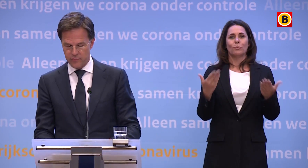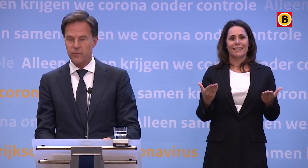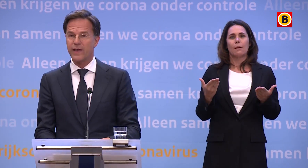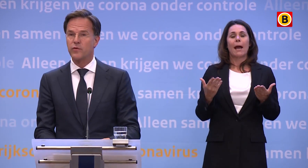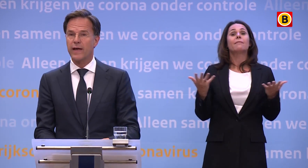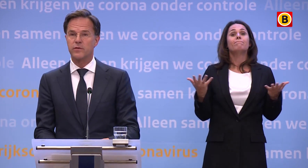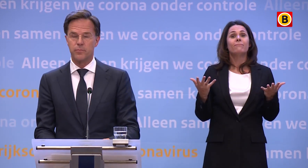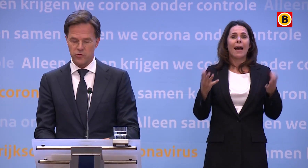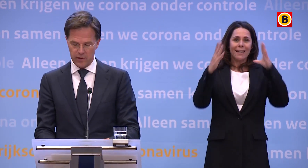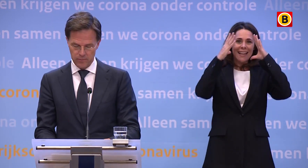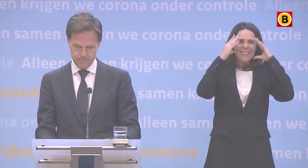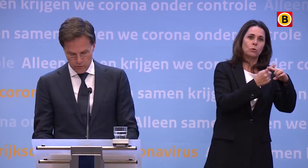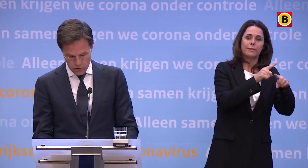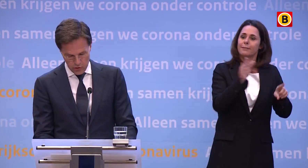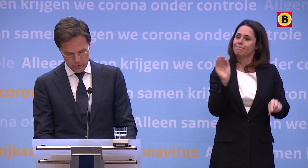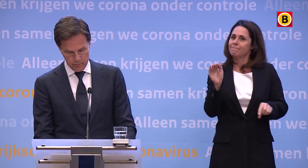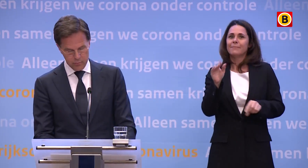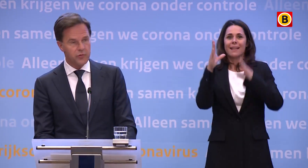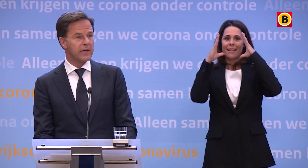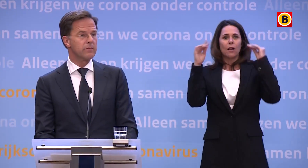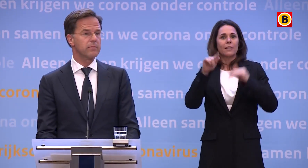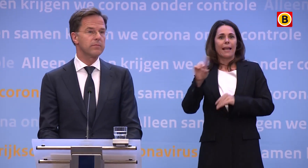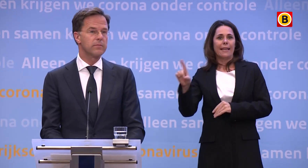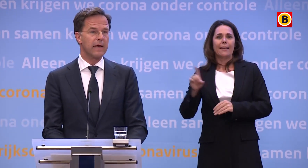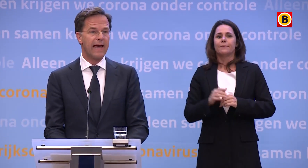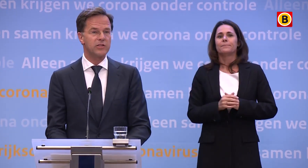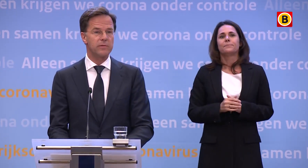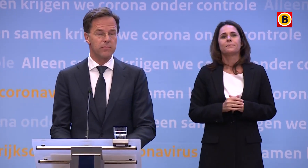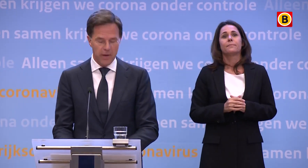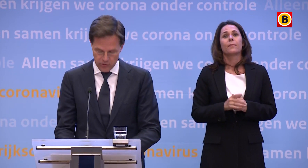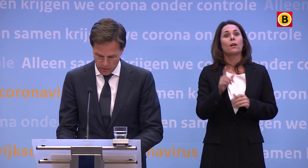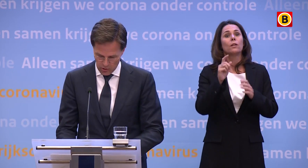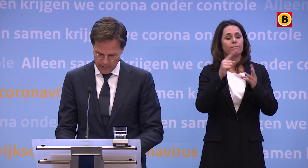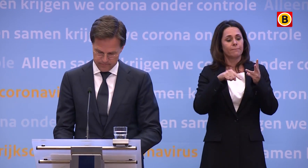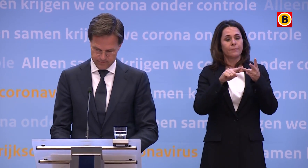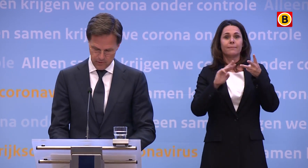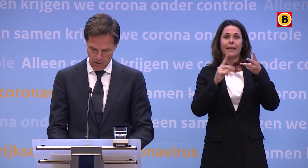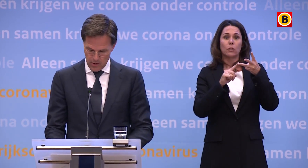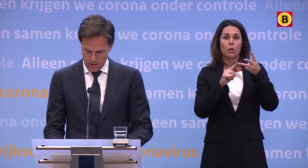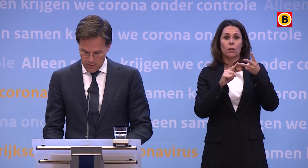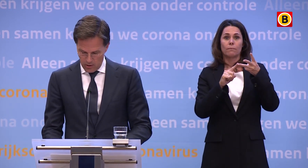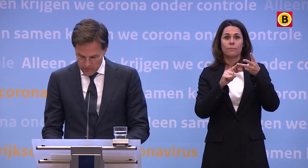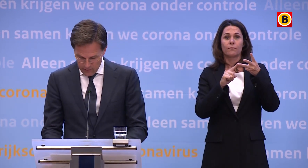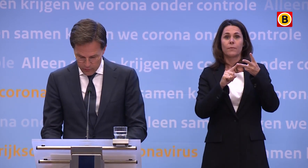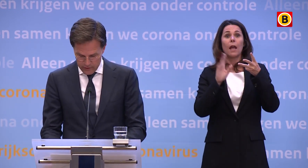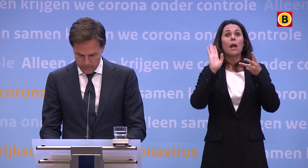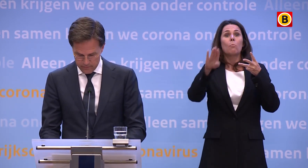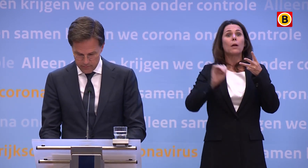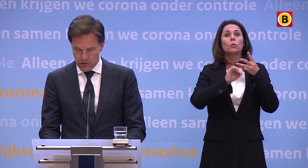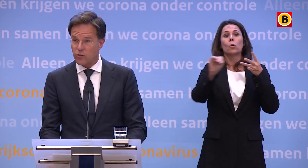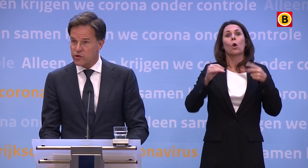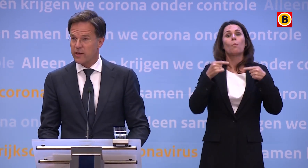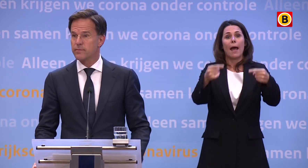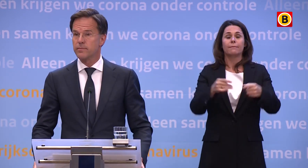nederlandwereldwijd.nl. Tot slot punt drie. Reizen buiten Europa. Ook daarover